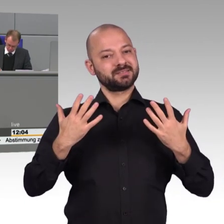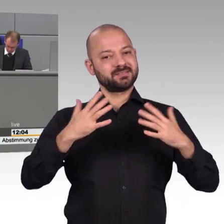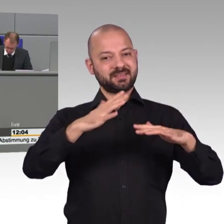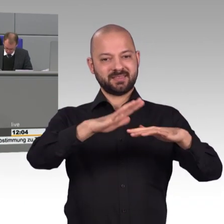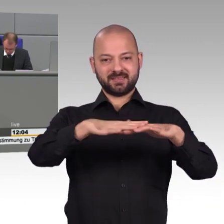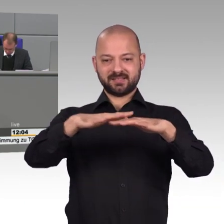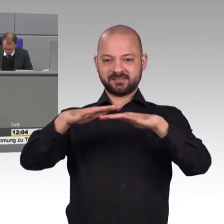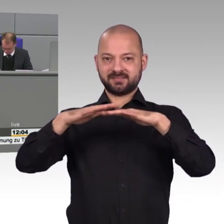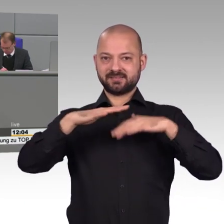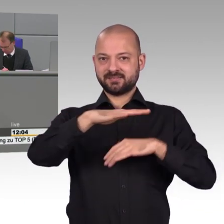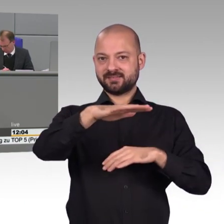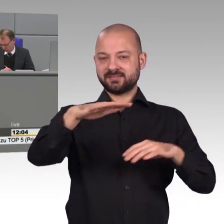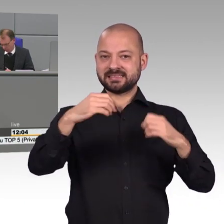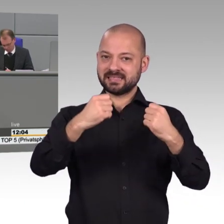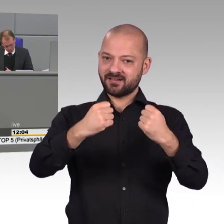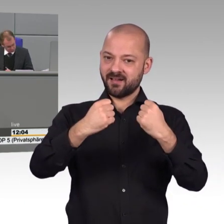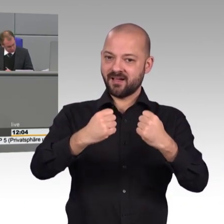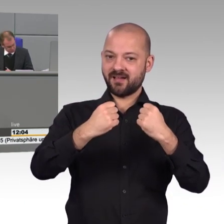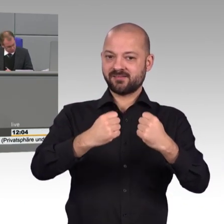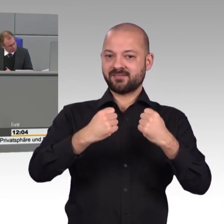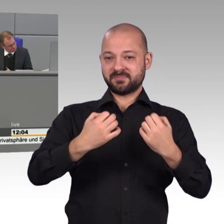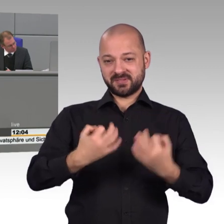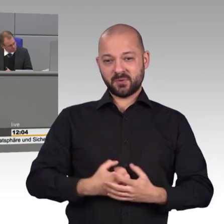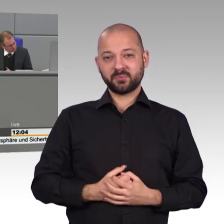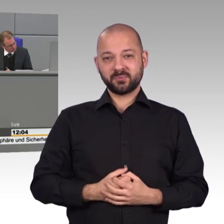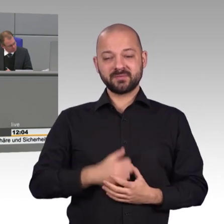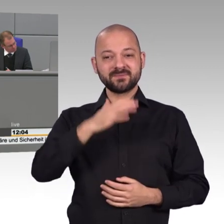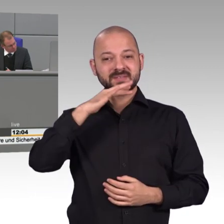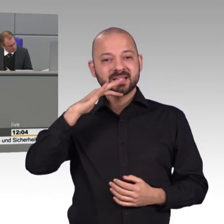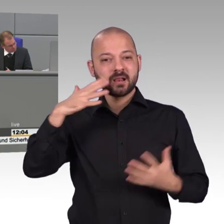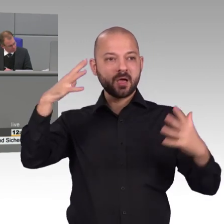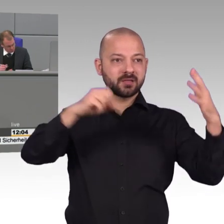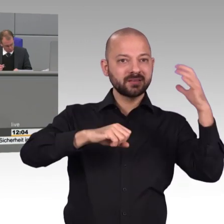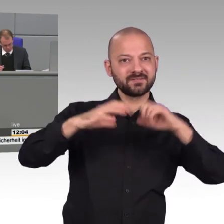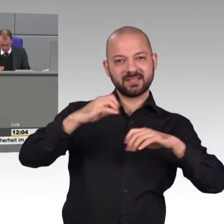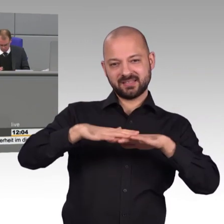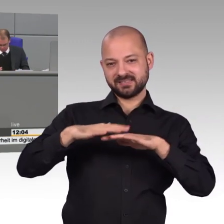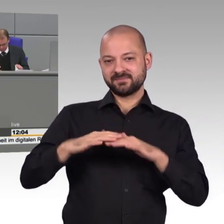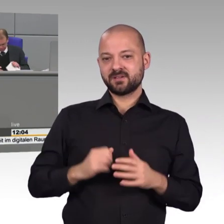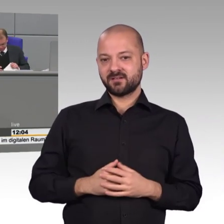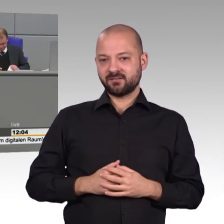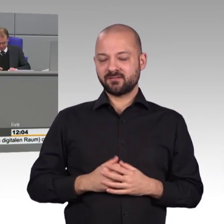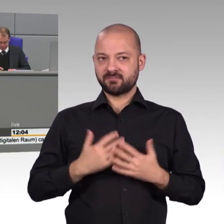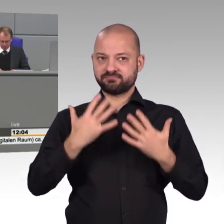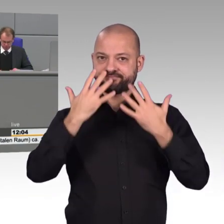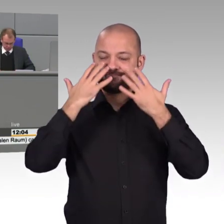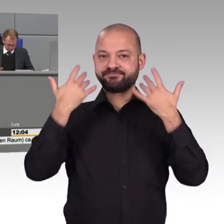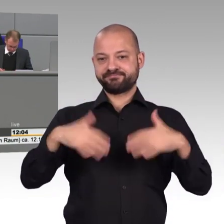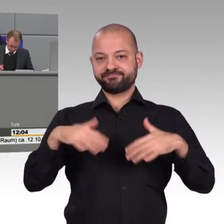Und da bildet leider auch der Deutsche Bundestag selbst ja keine Ausnahme. Einerseits geht es dabei um ein